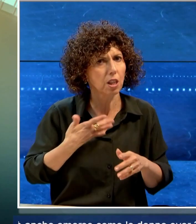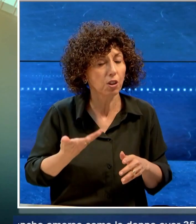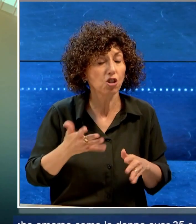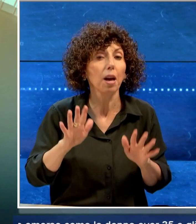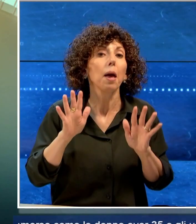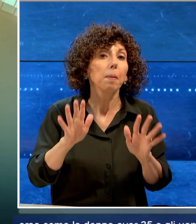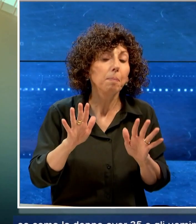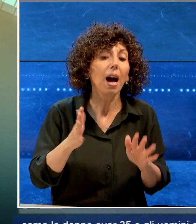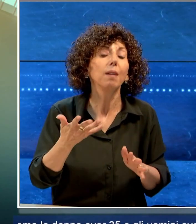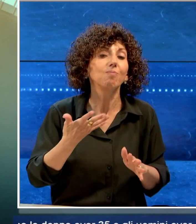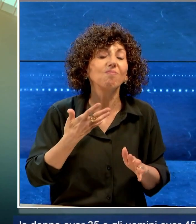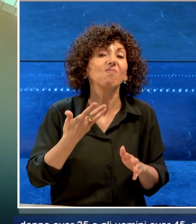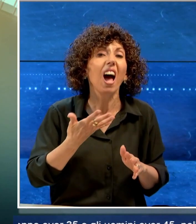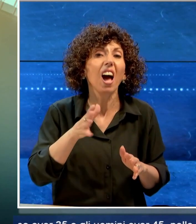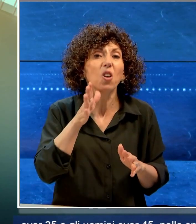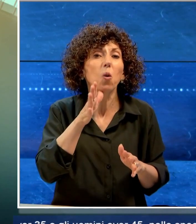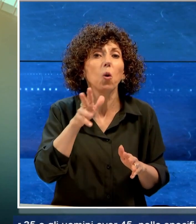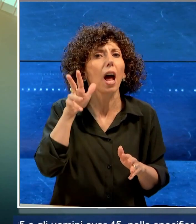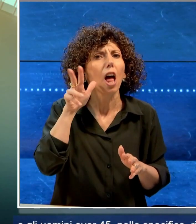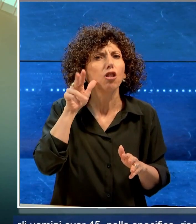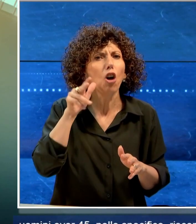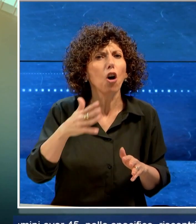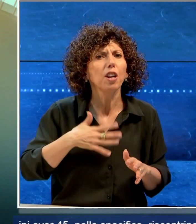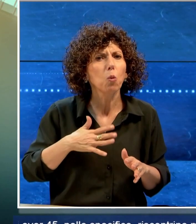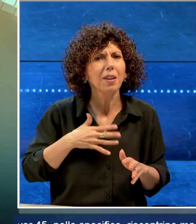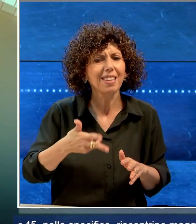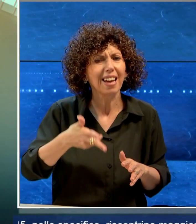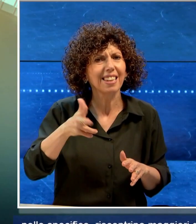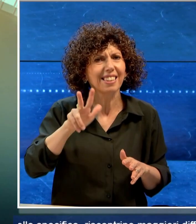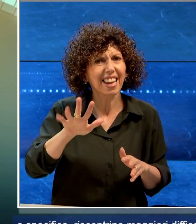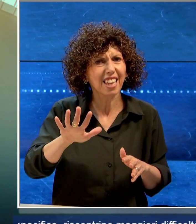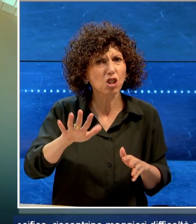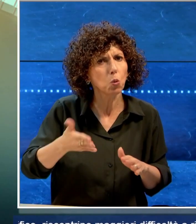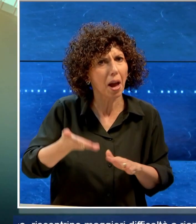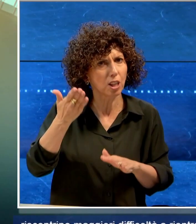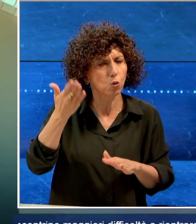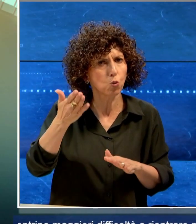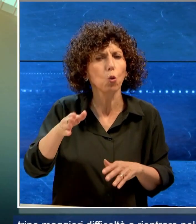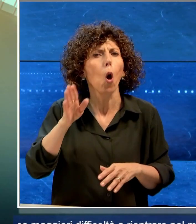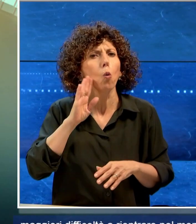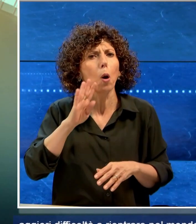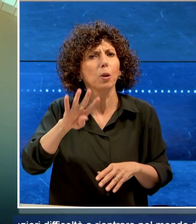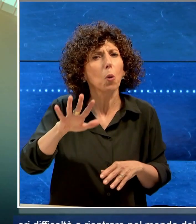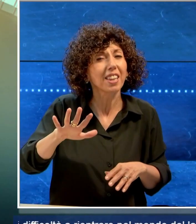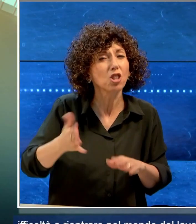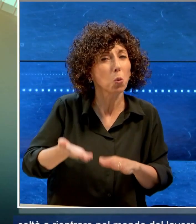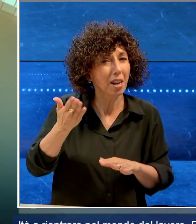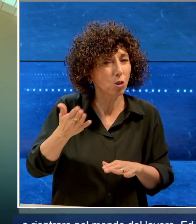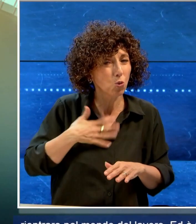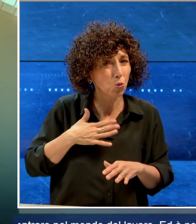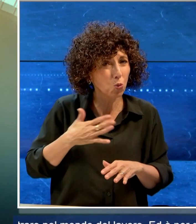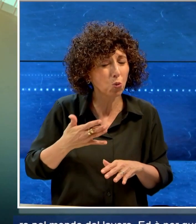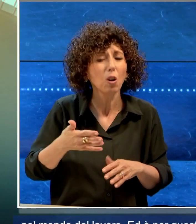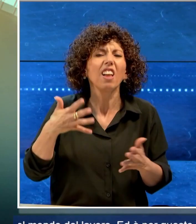anche emerso come le donne over 35 e gli uomini over 45 riscontrino maggiore